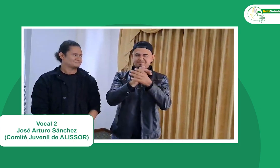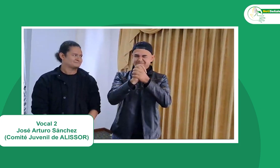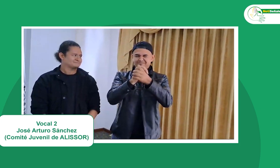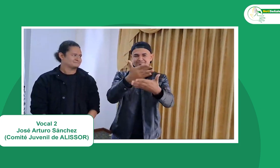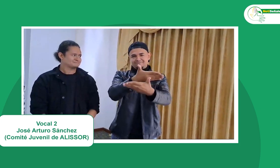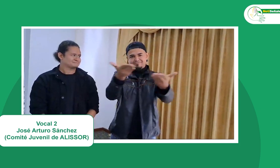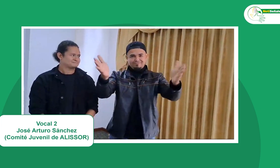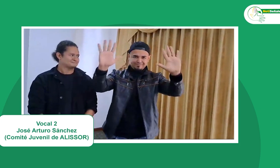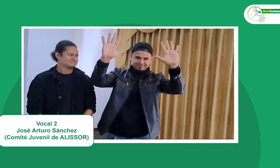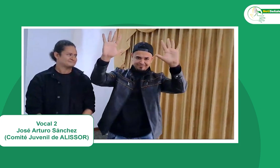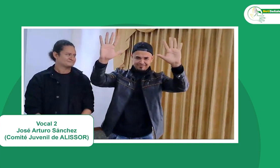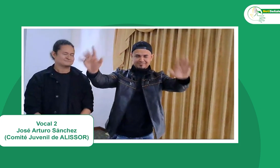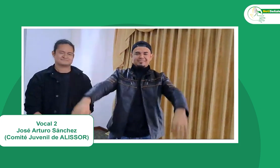Un saludo para todos.